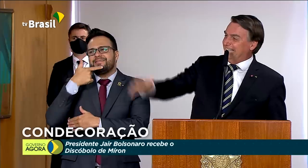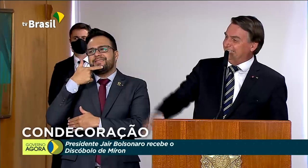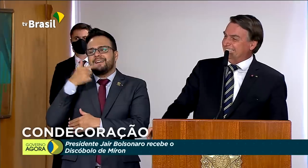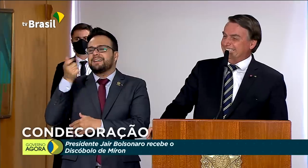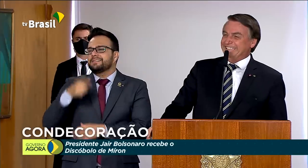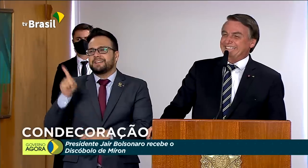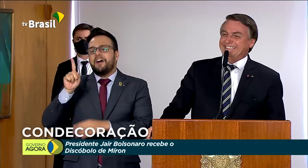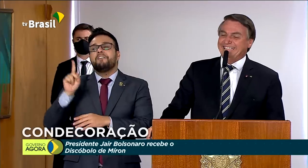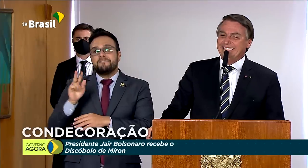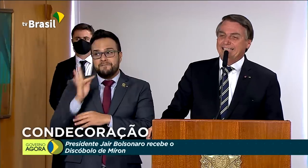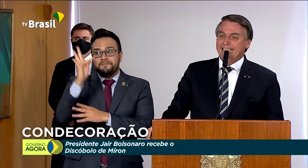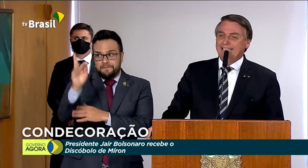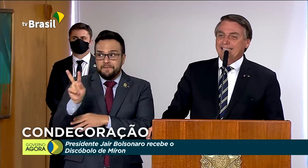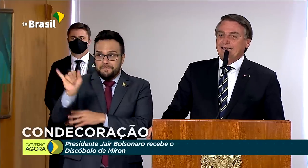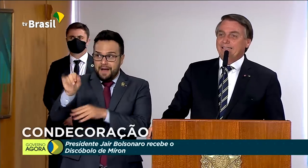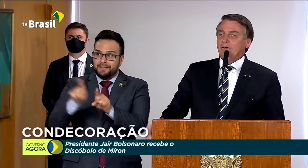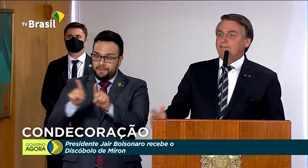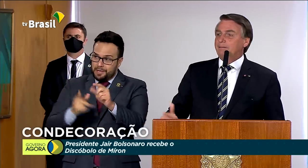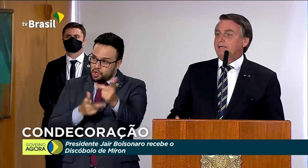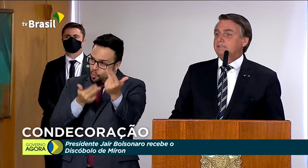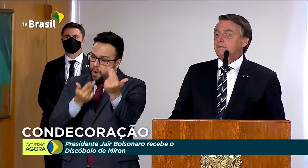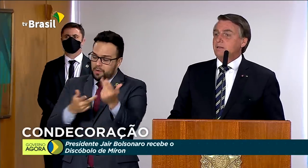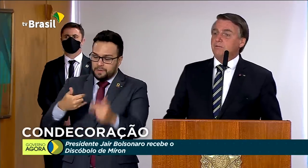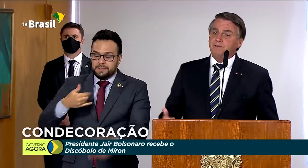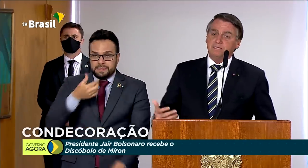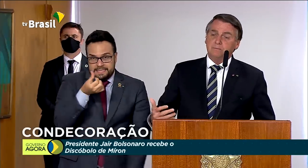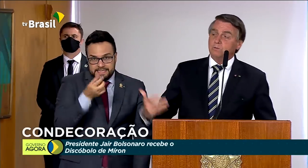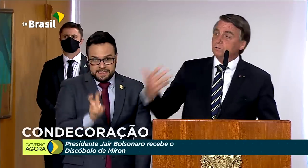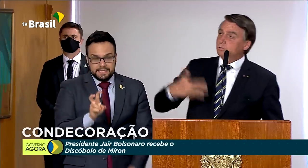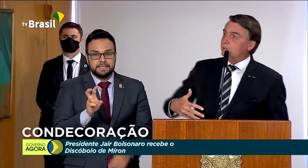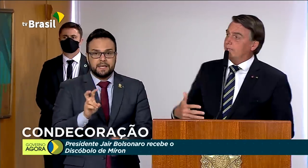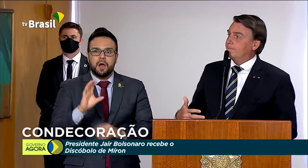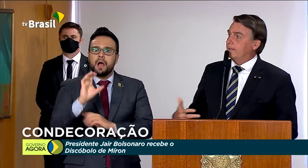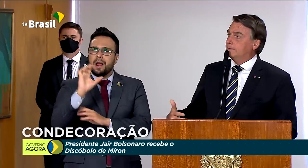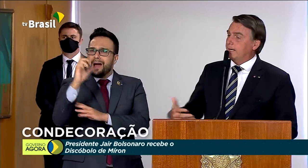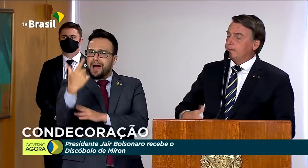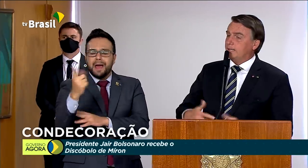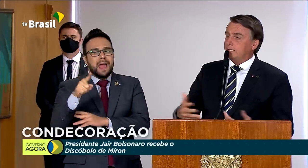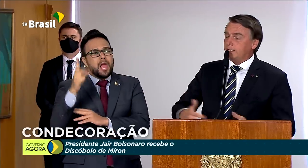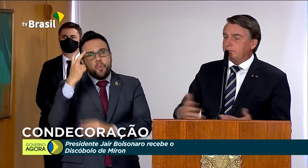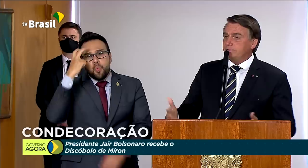vai chegar lá. E, obviamente, isso vem de uma...